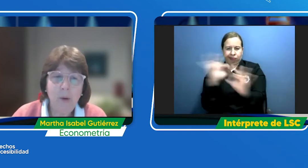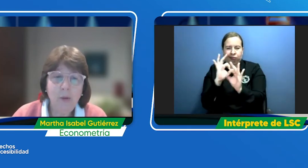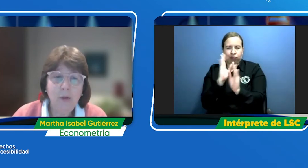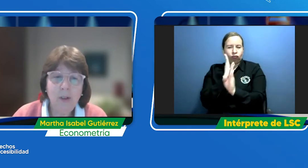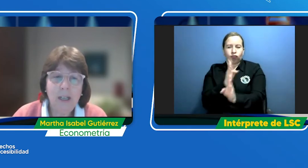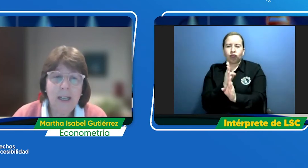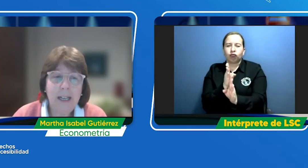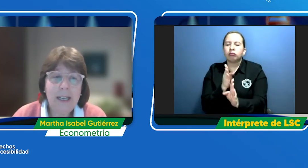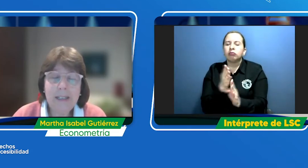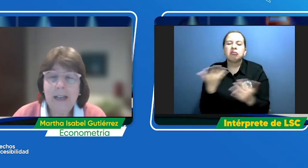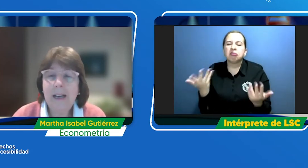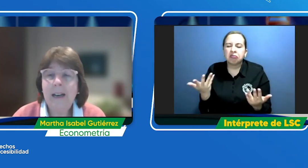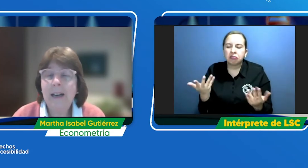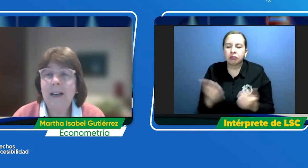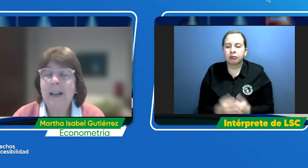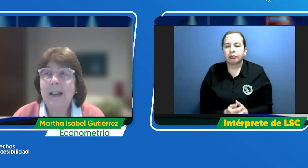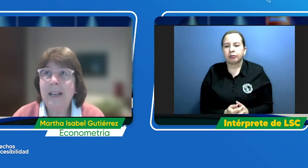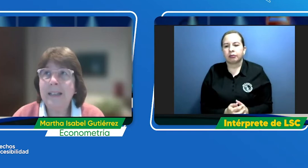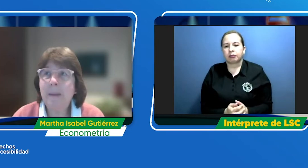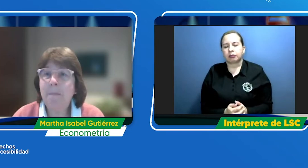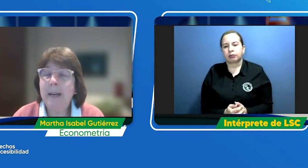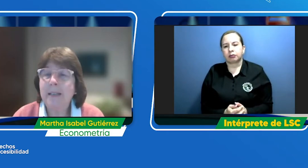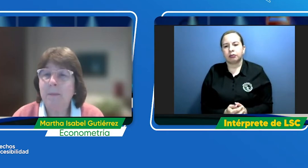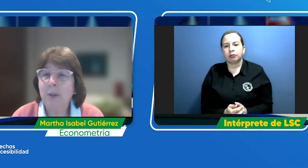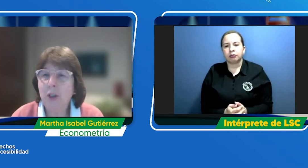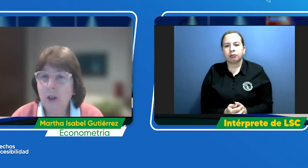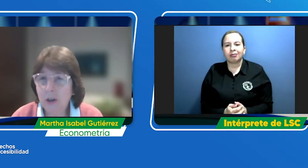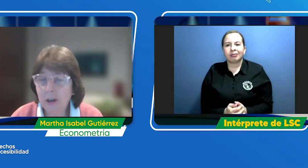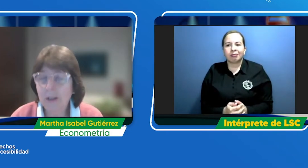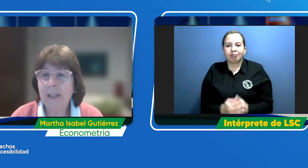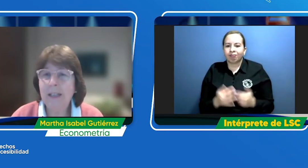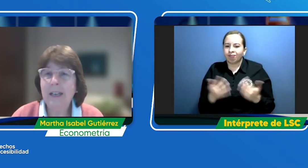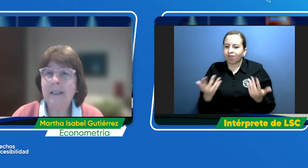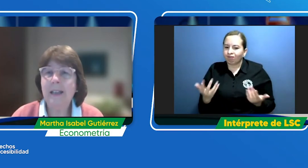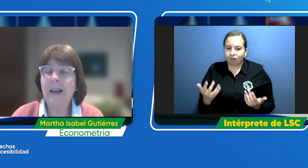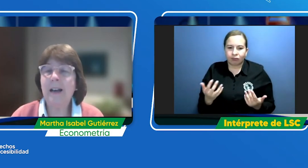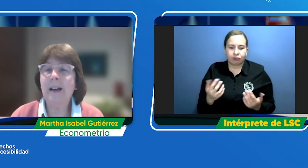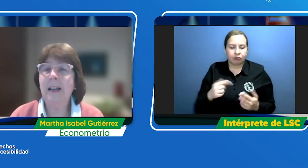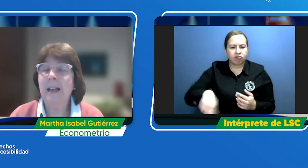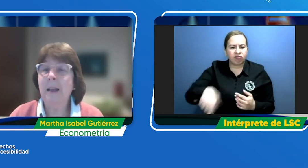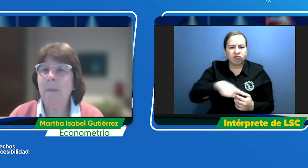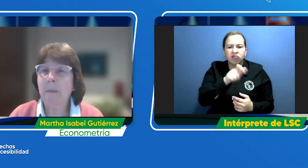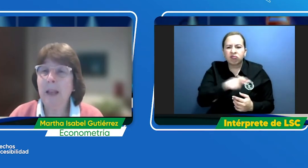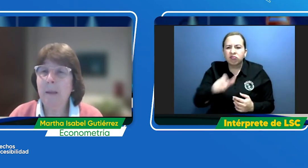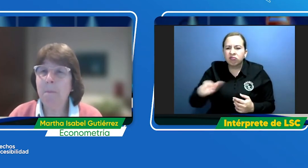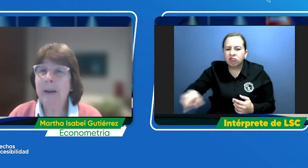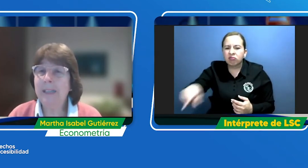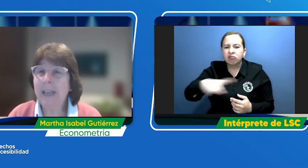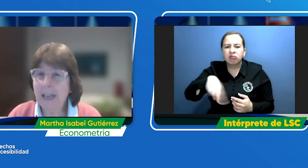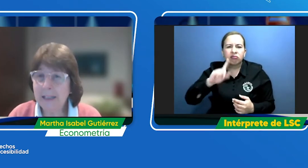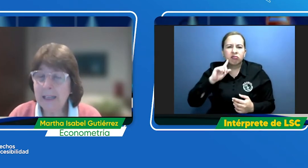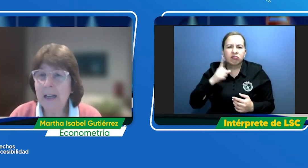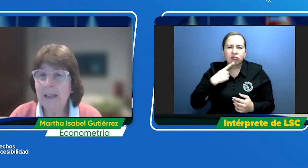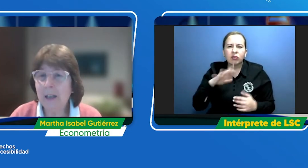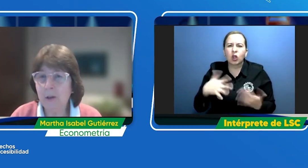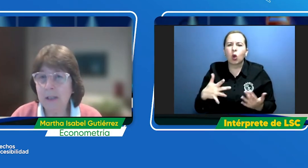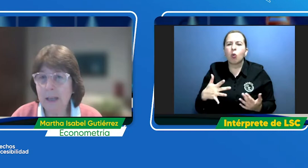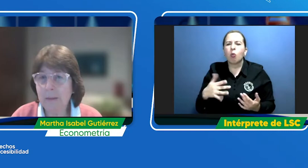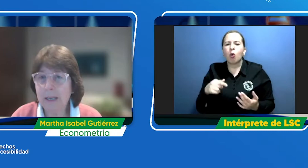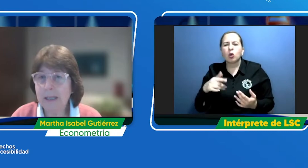esa esa percepción y esa pertinencia de los sistemas de